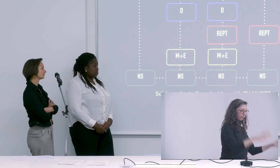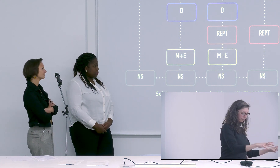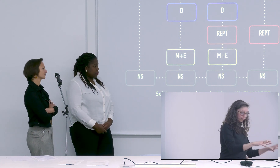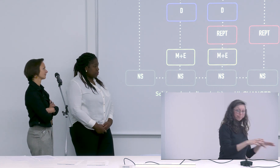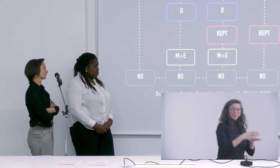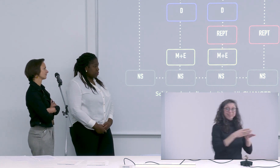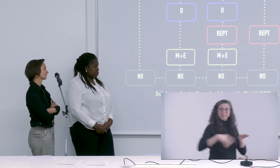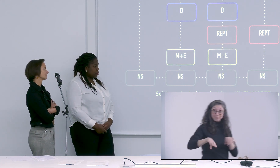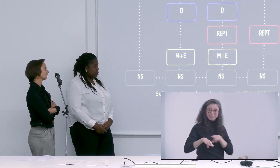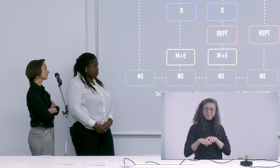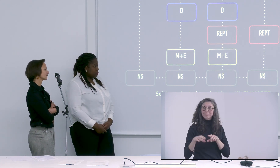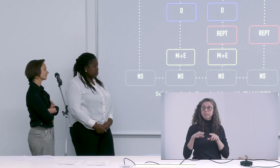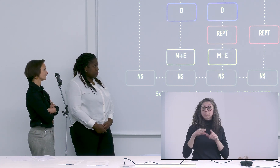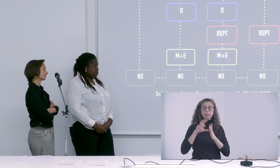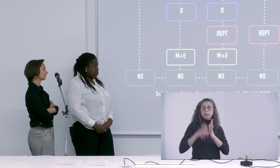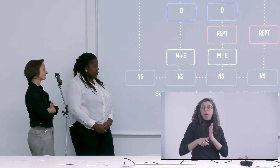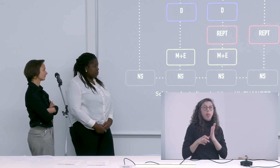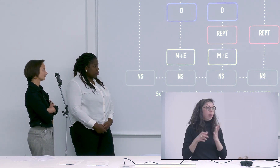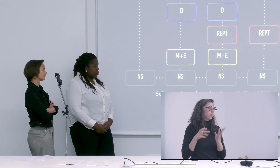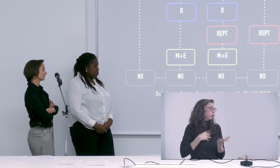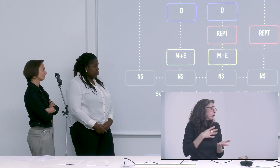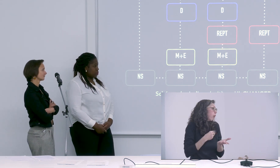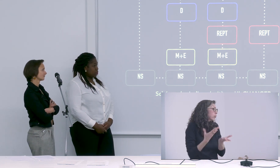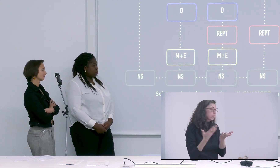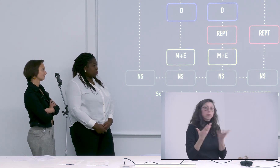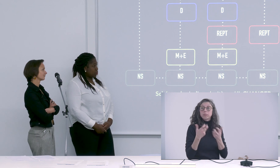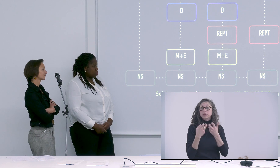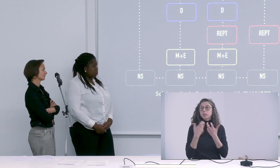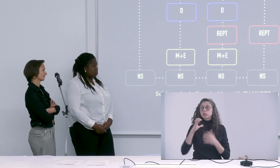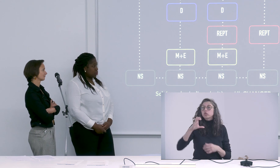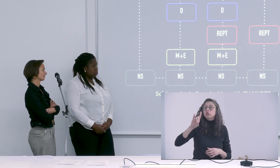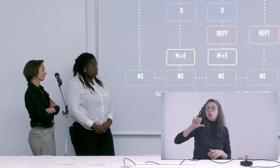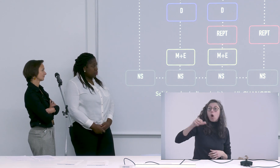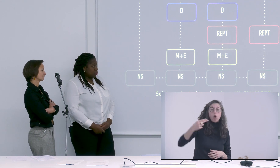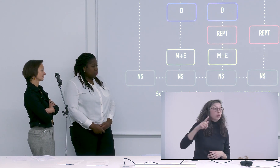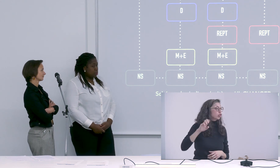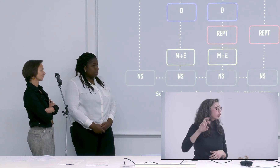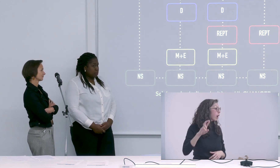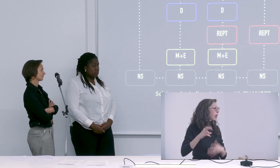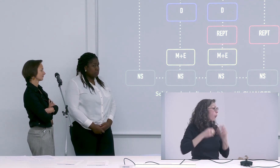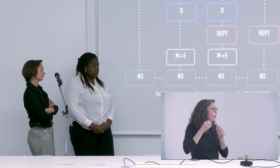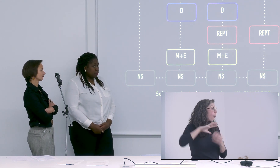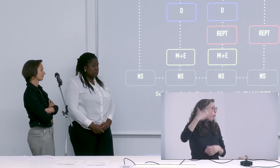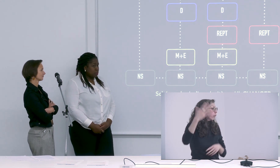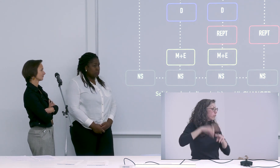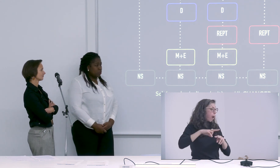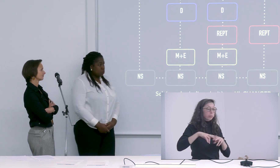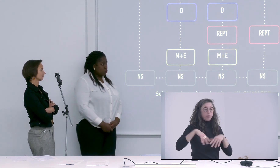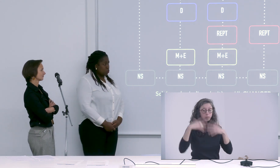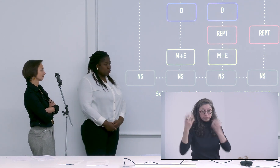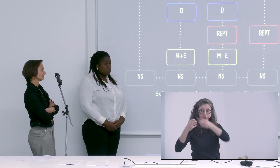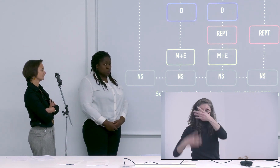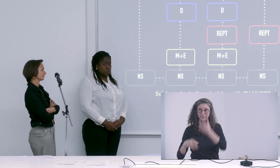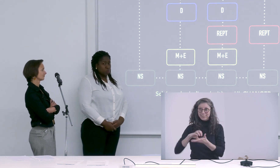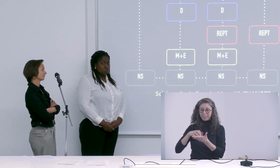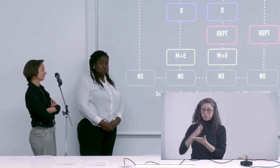essayez d'avoir vraiment des choses qui séparent les différents paramètres et avoir du lexique par exemple changer ou un